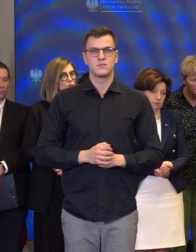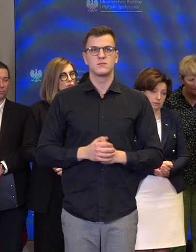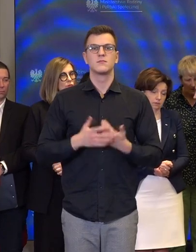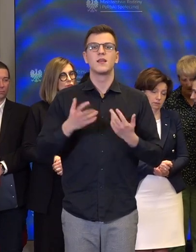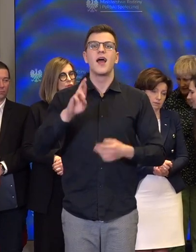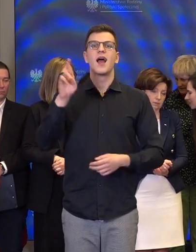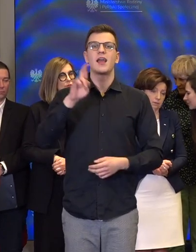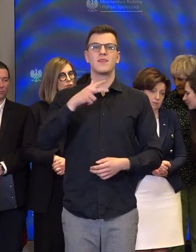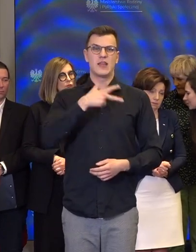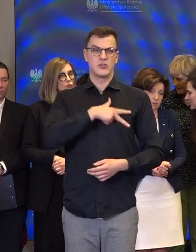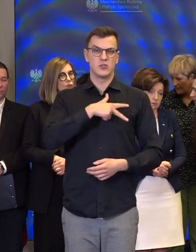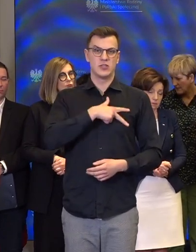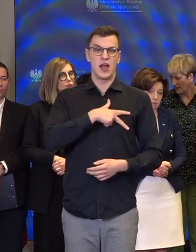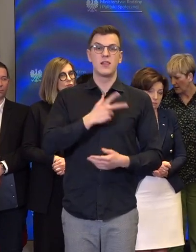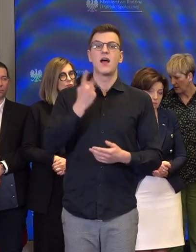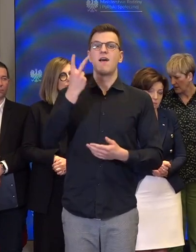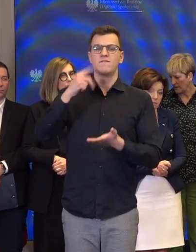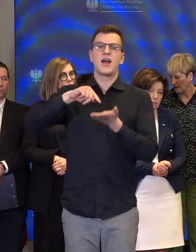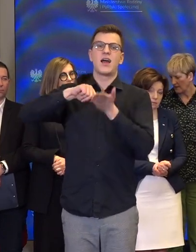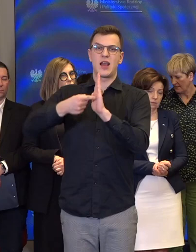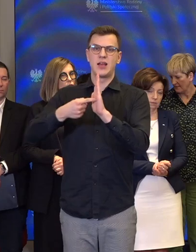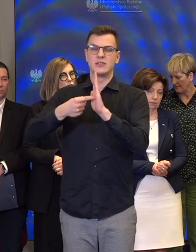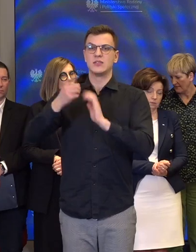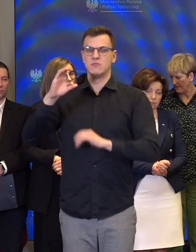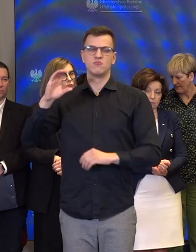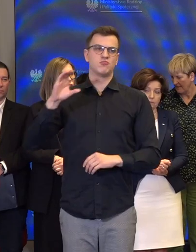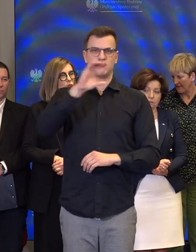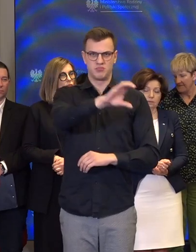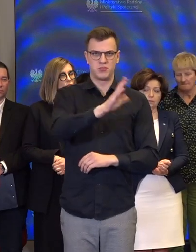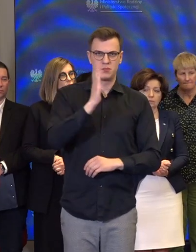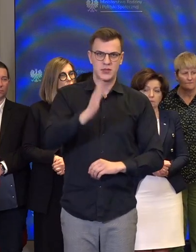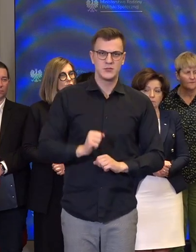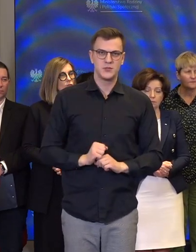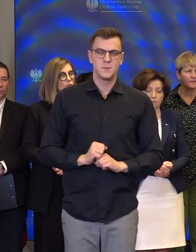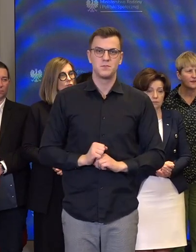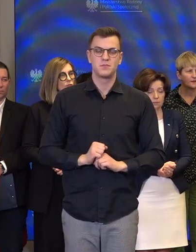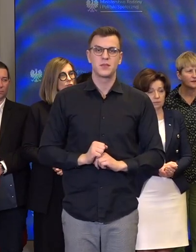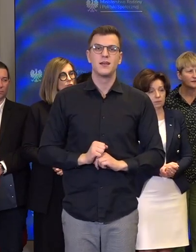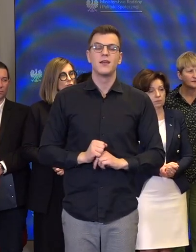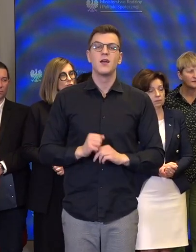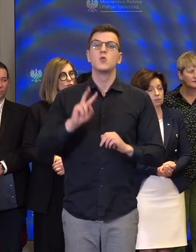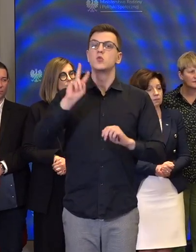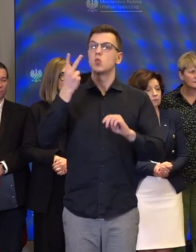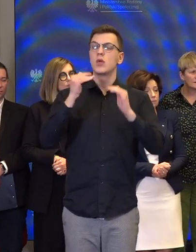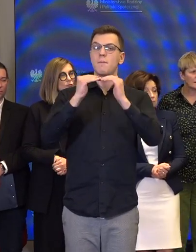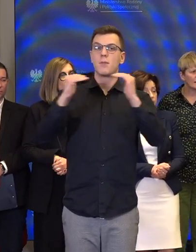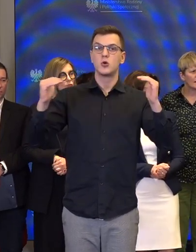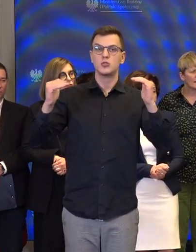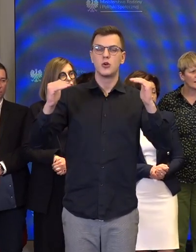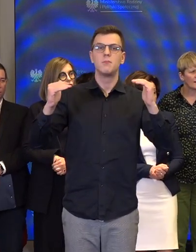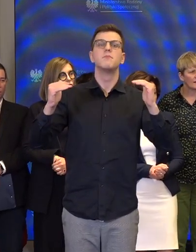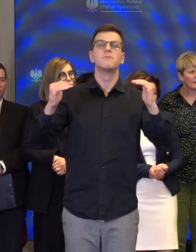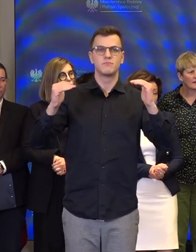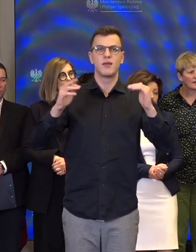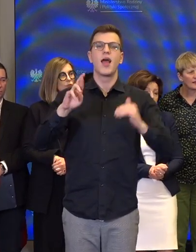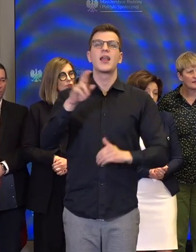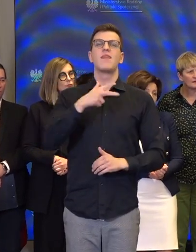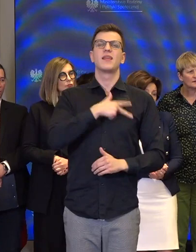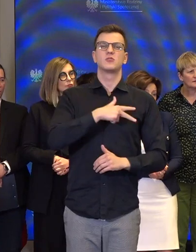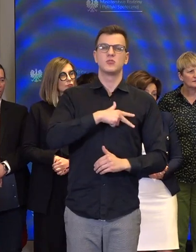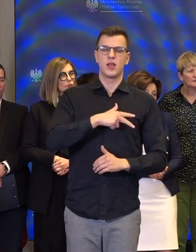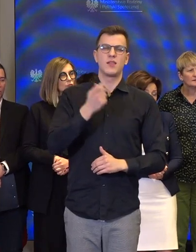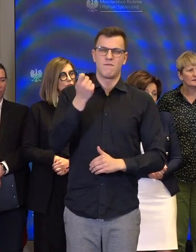renty socjalnej. Poziom drugi równy rencie socjalnej.